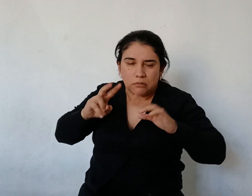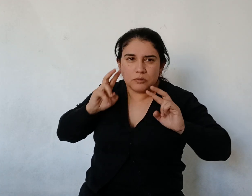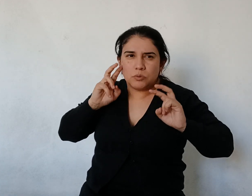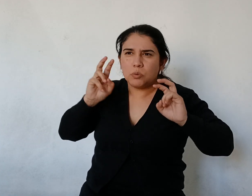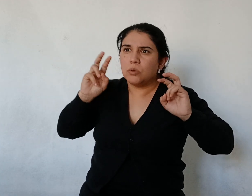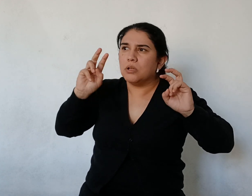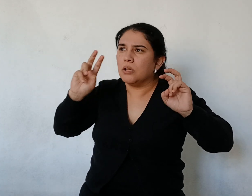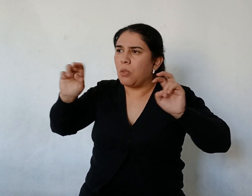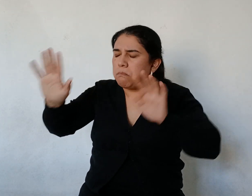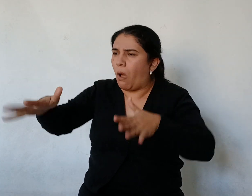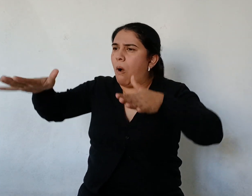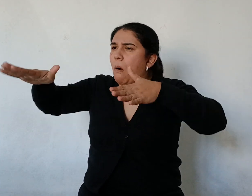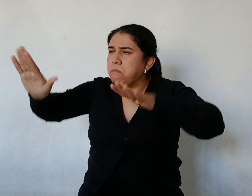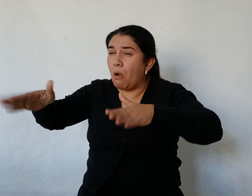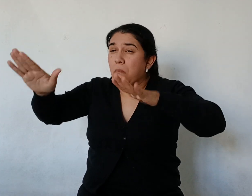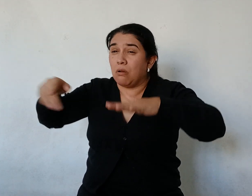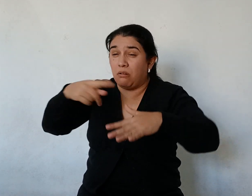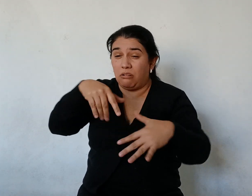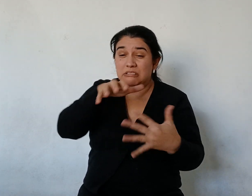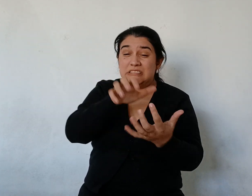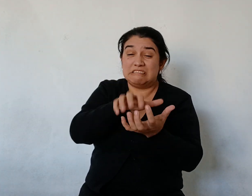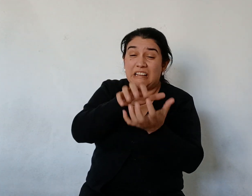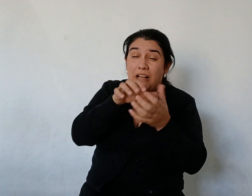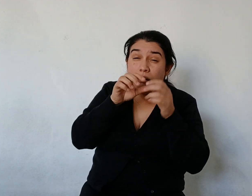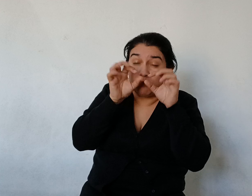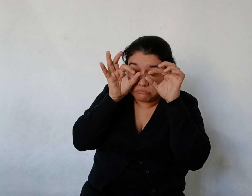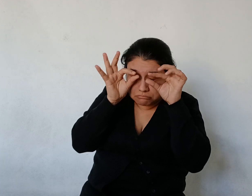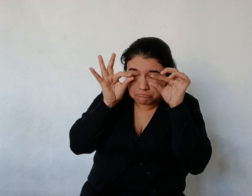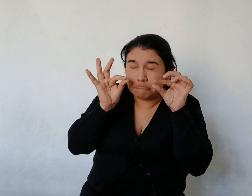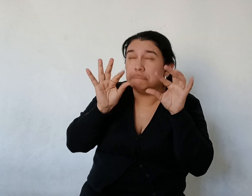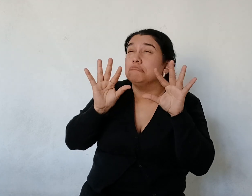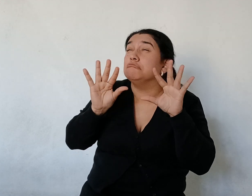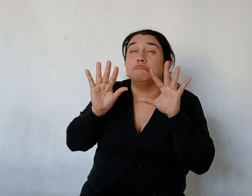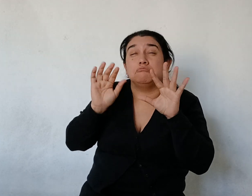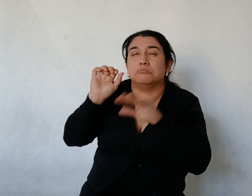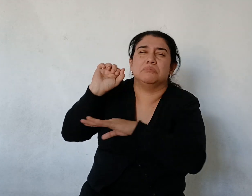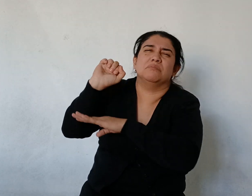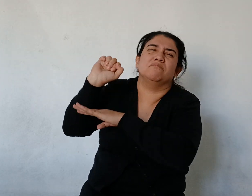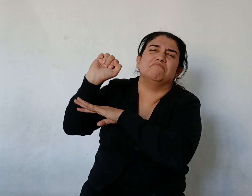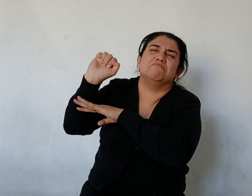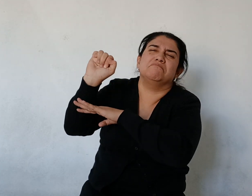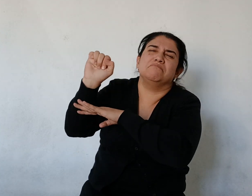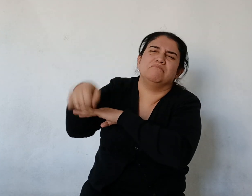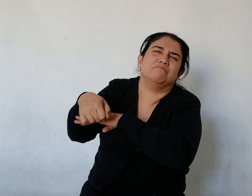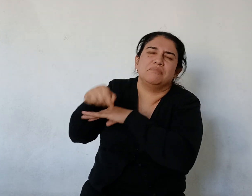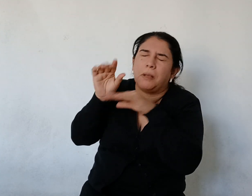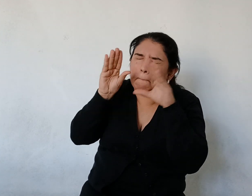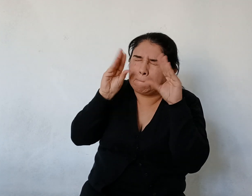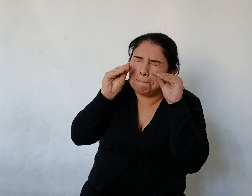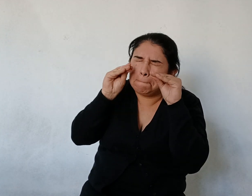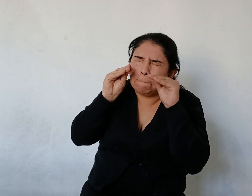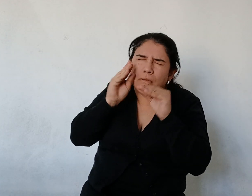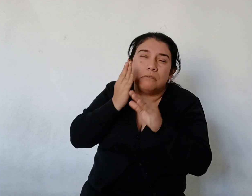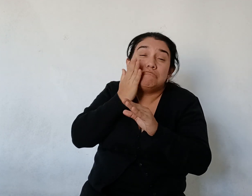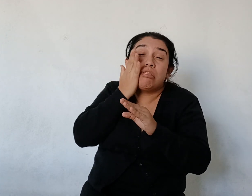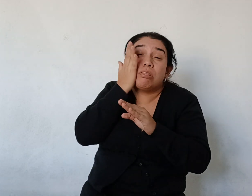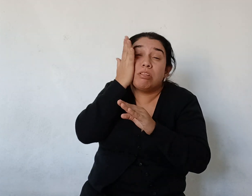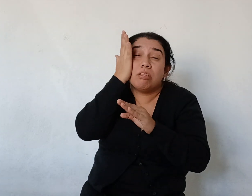Todos oyeron Pero ninguno se levantó ni abrió los ojos ¿Qué les importaba el buque?